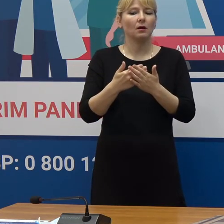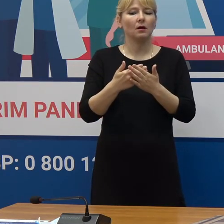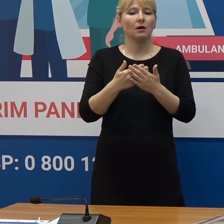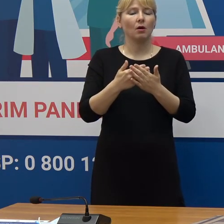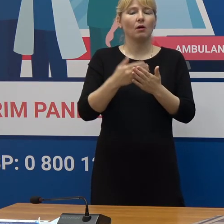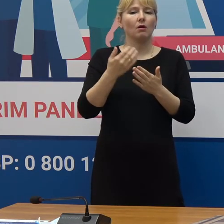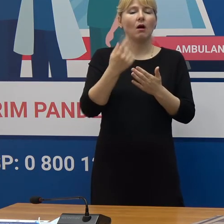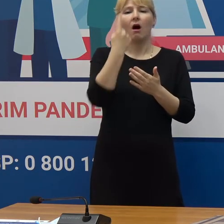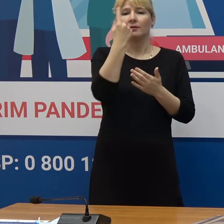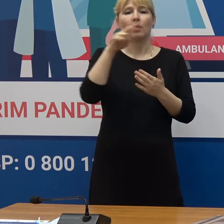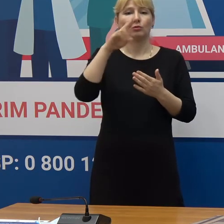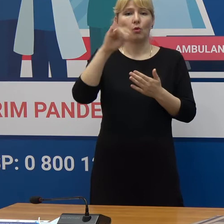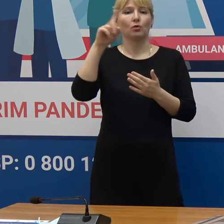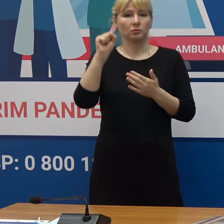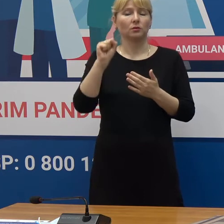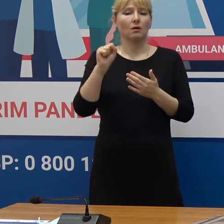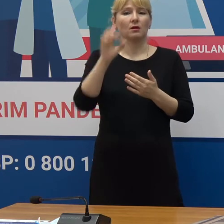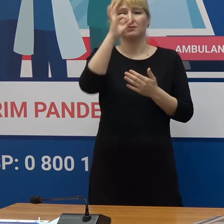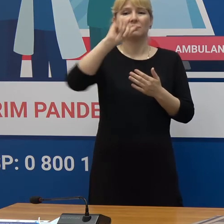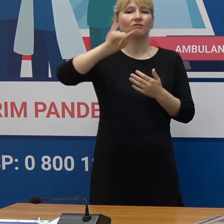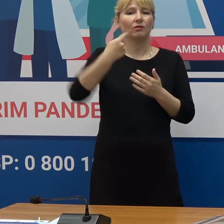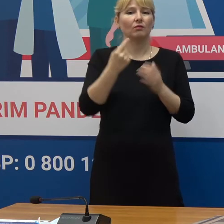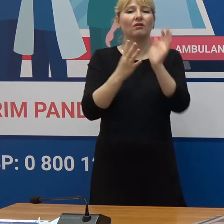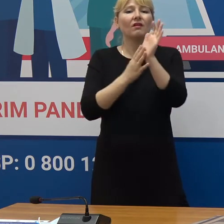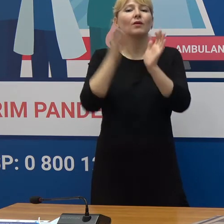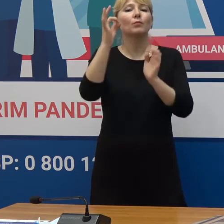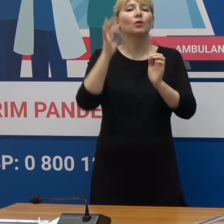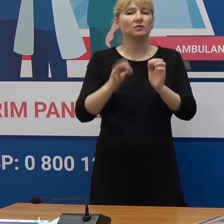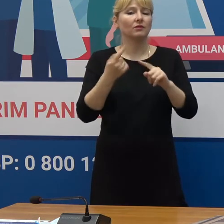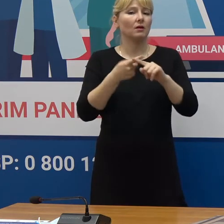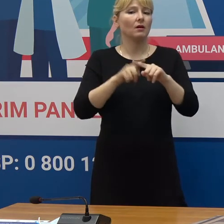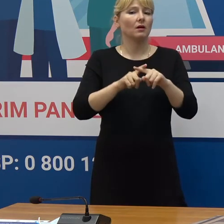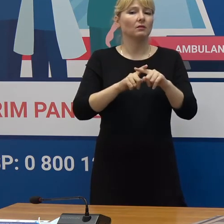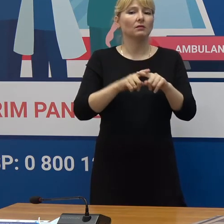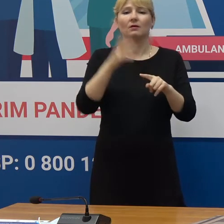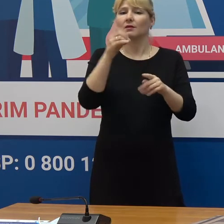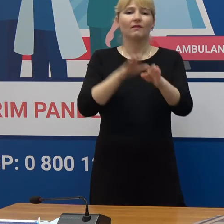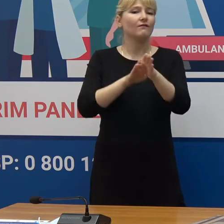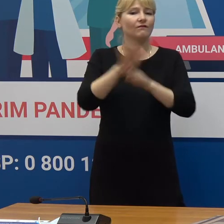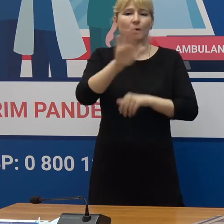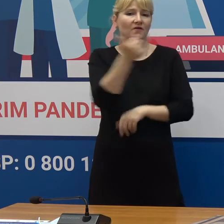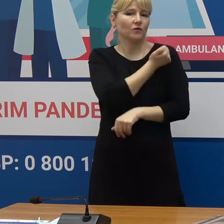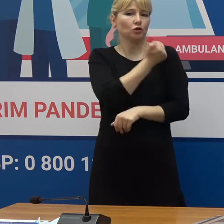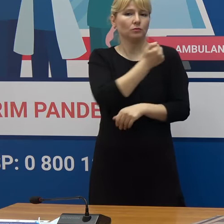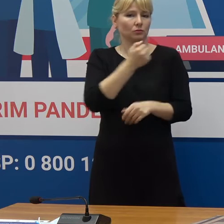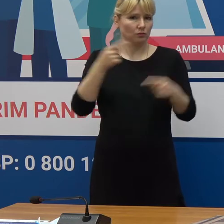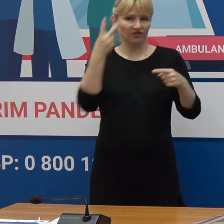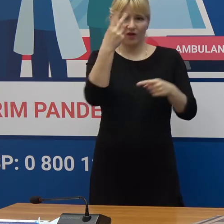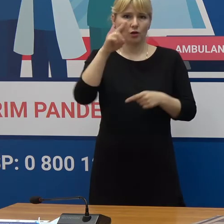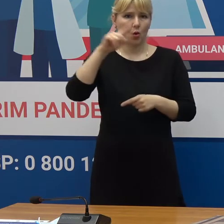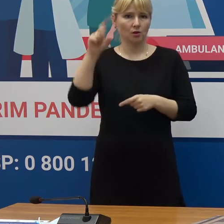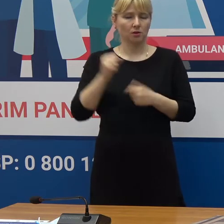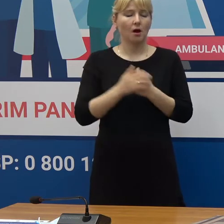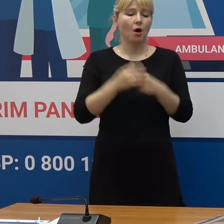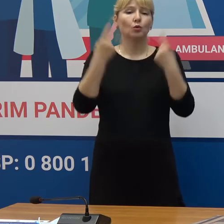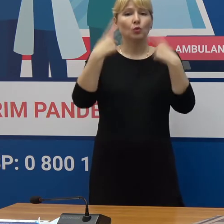o doză constituie doar 0,9% și nu sunt persoane complet vaccinate Altă